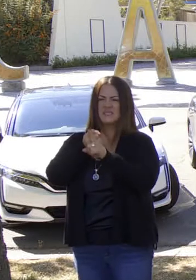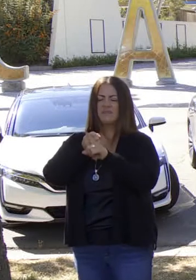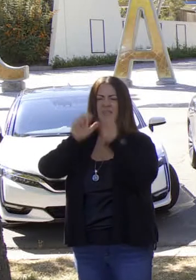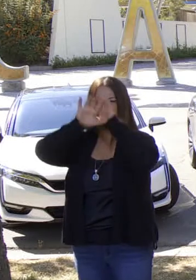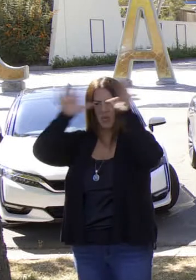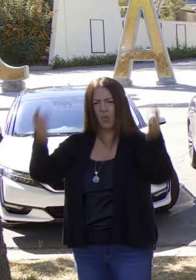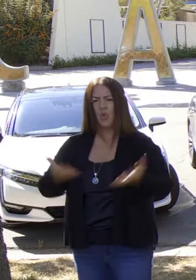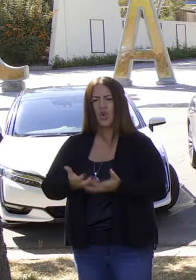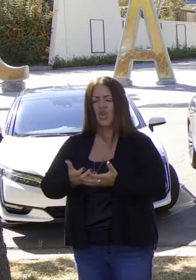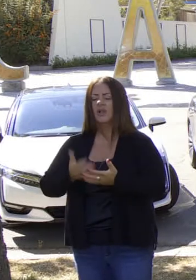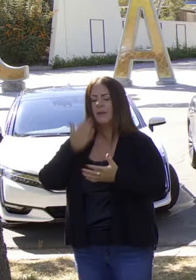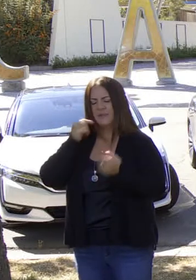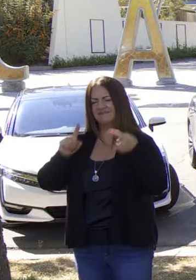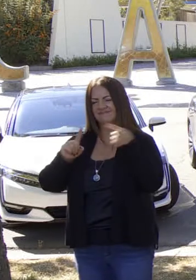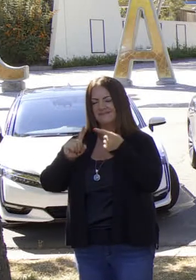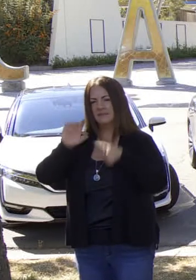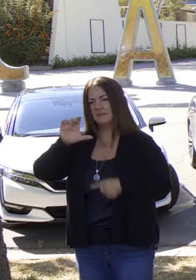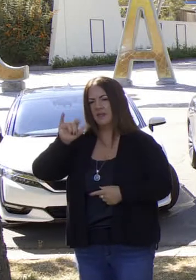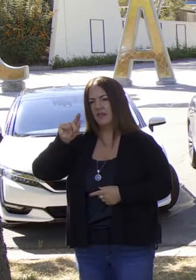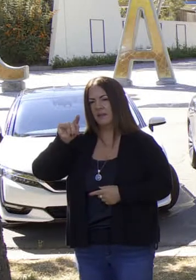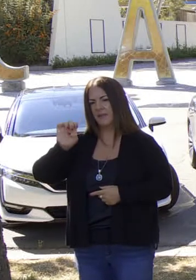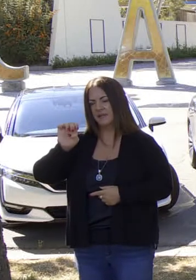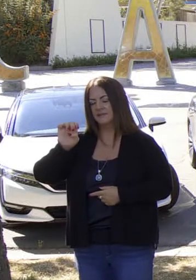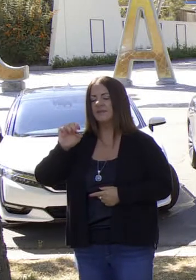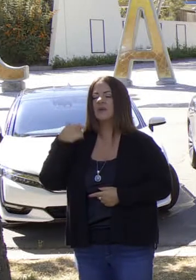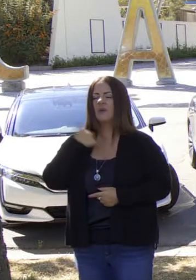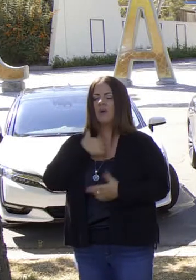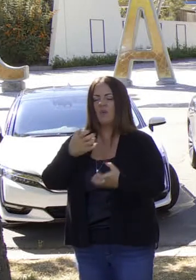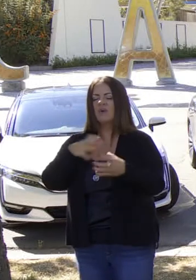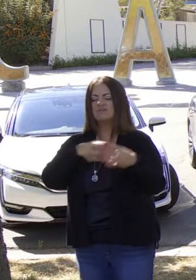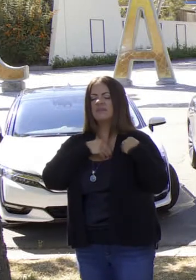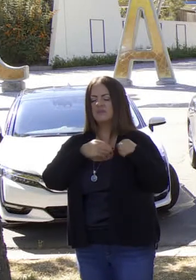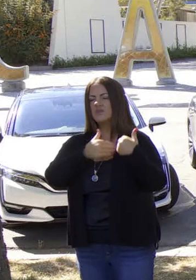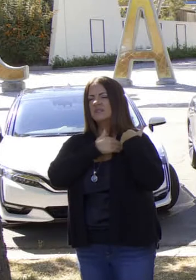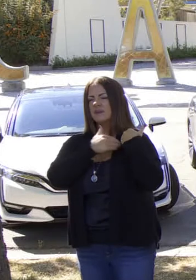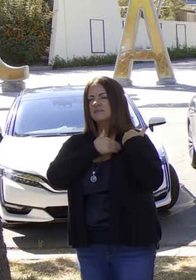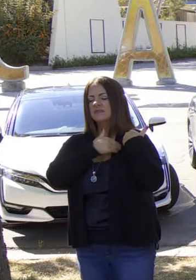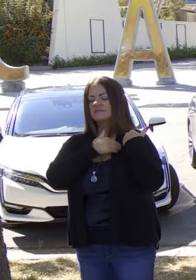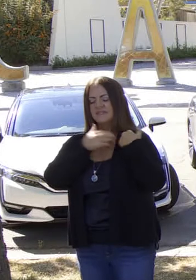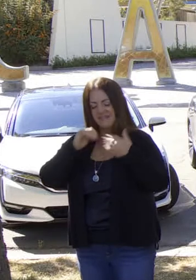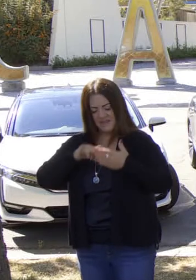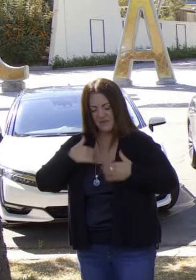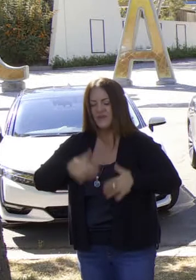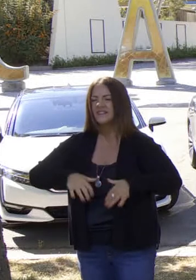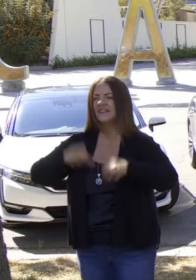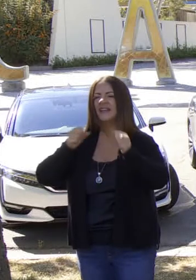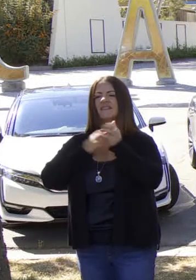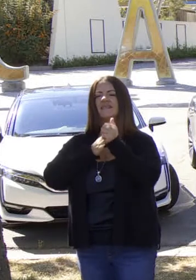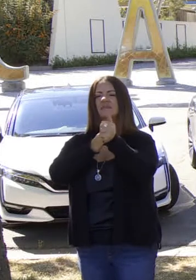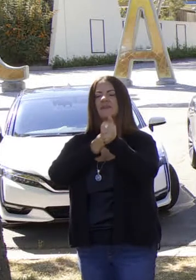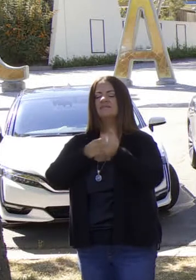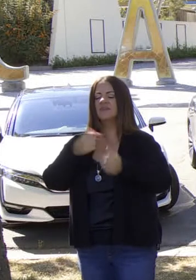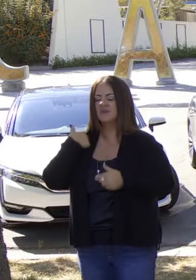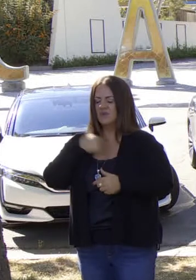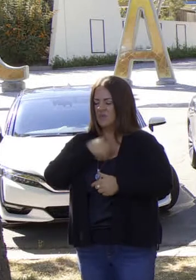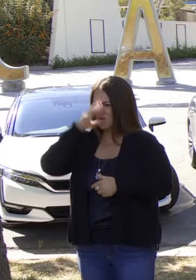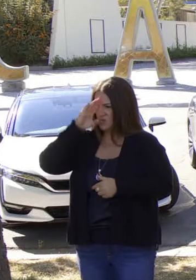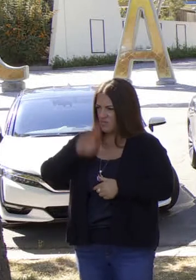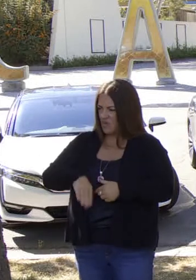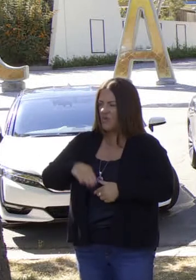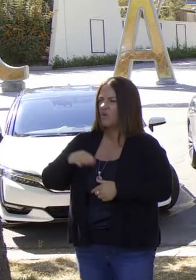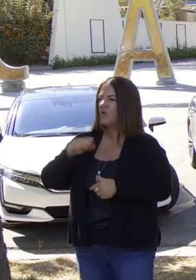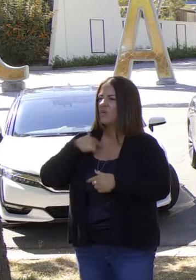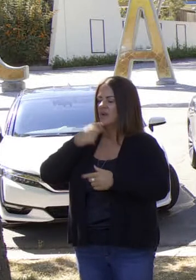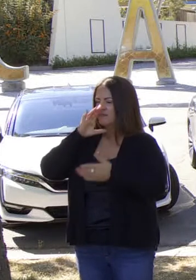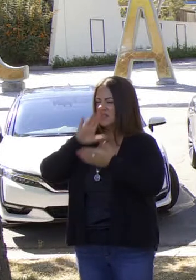esto es a causa del cambio climático. Y queremos asumir responsabilidad y ser líderes. Estamos impactados